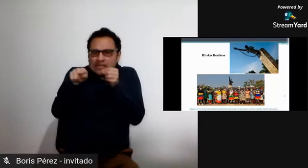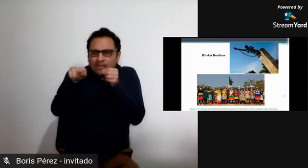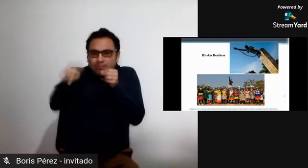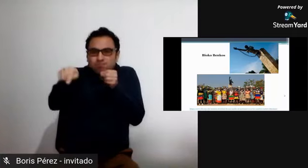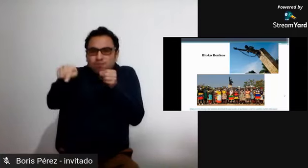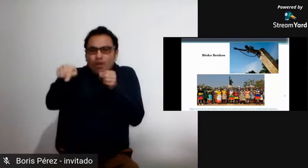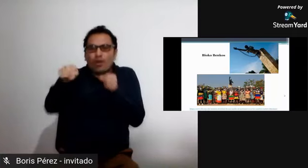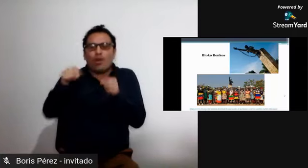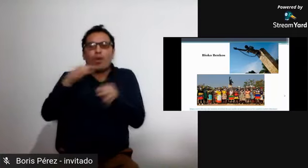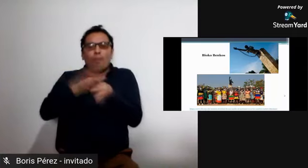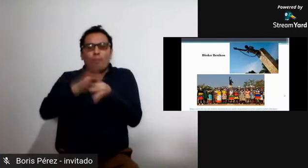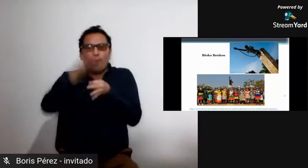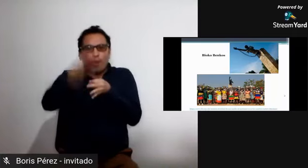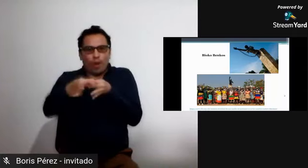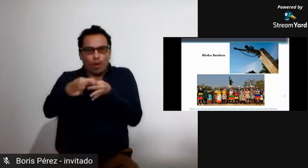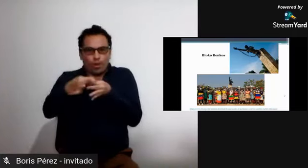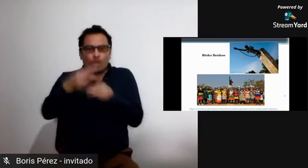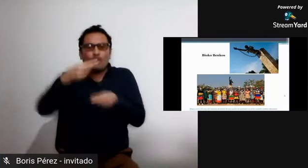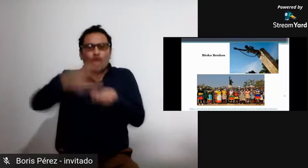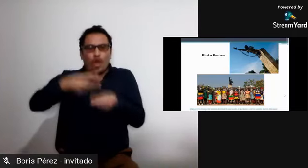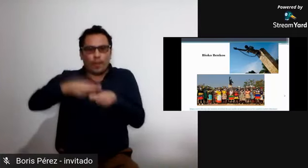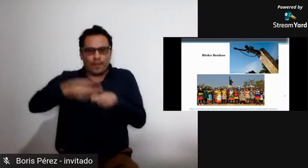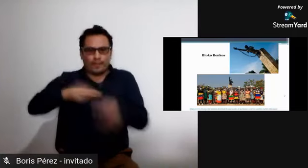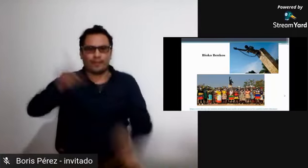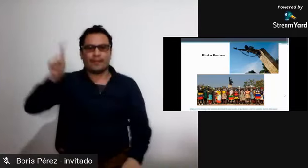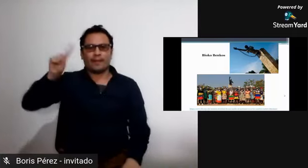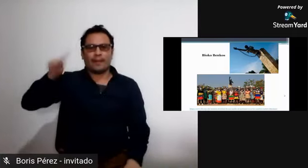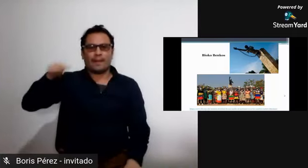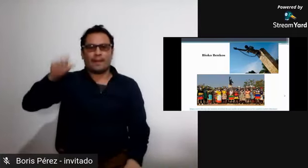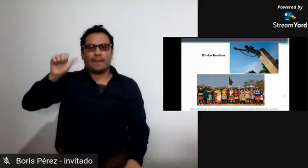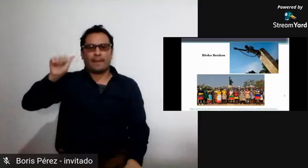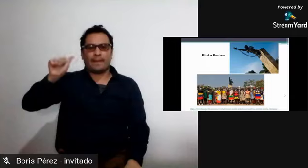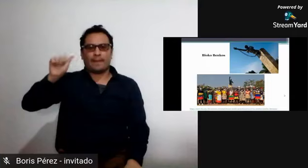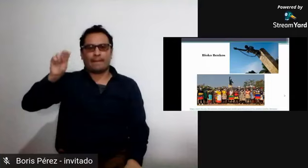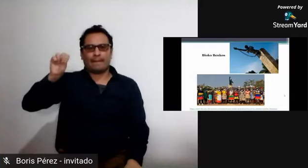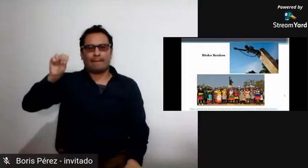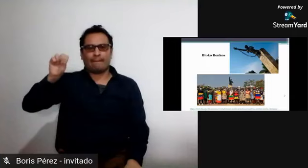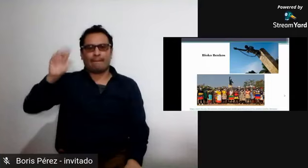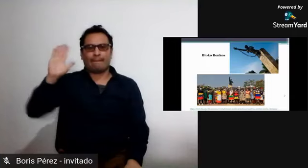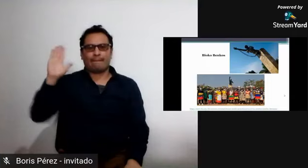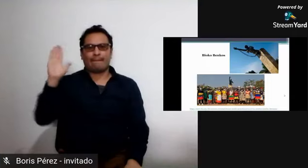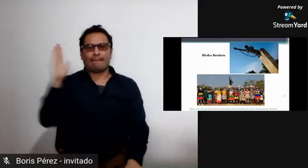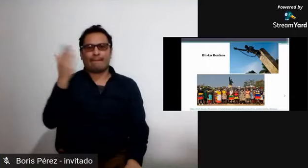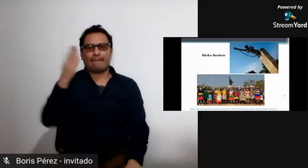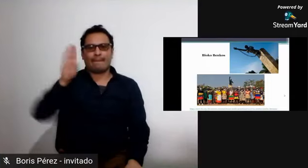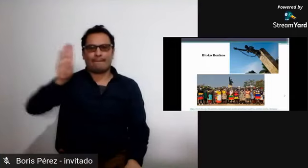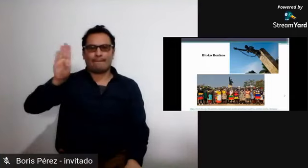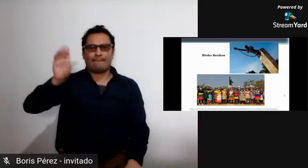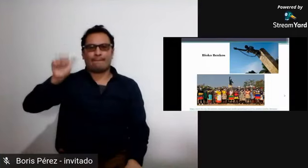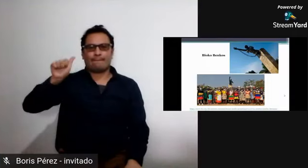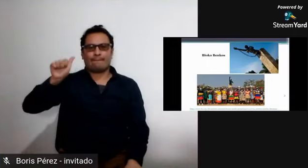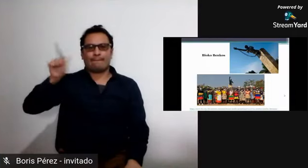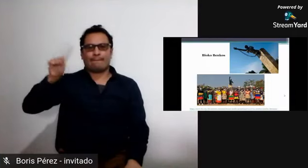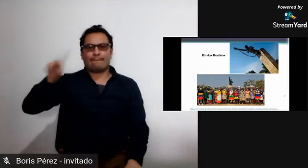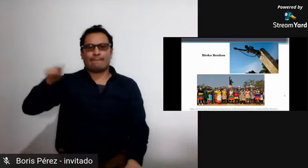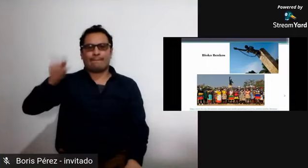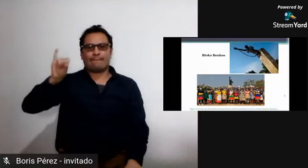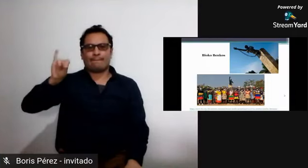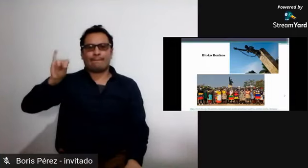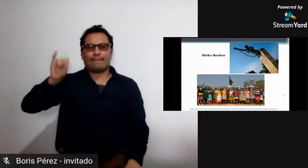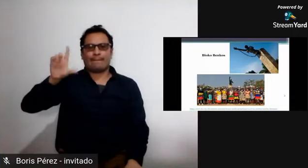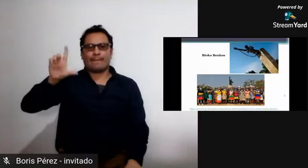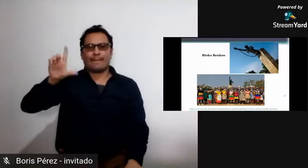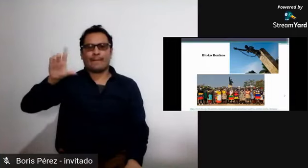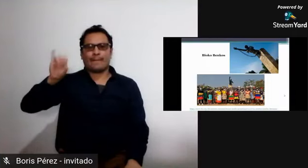nos ubicamos en el mapa en Cartagena y este es un pueblo llamado San